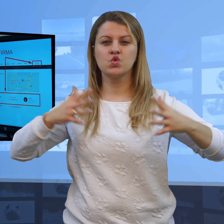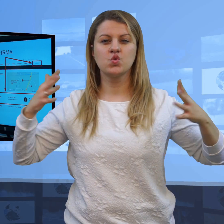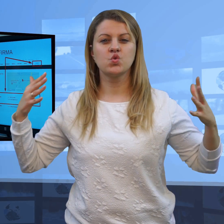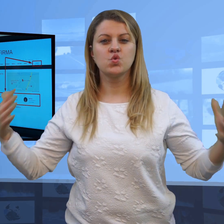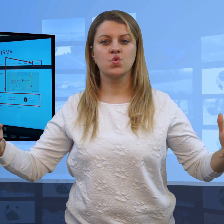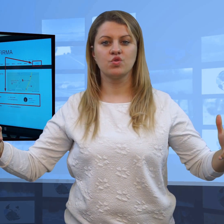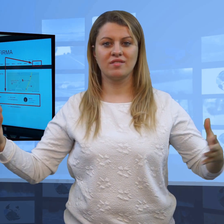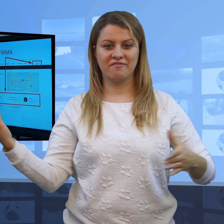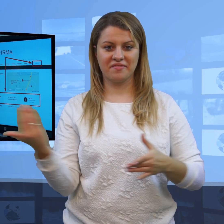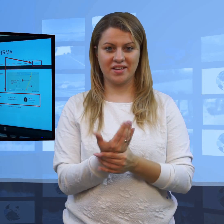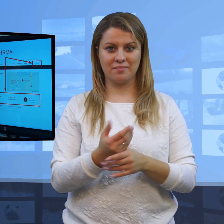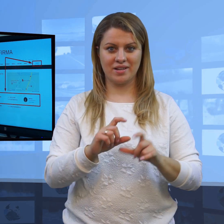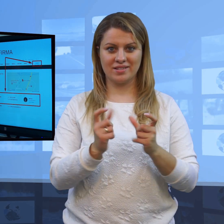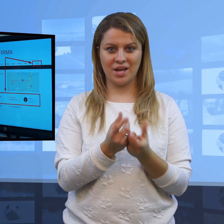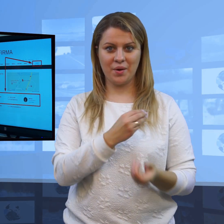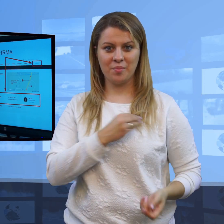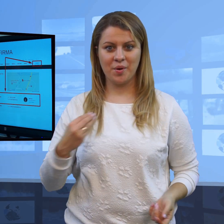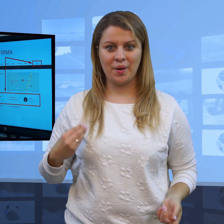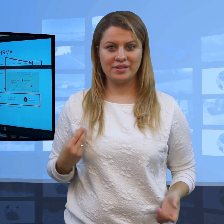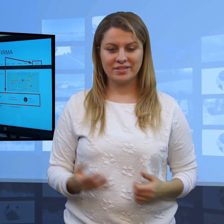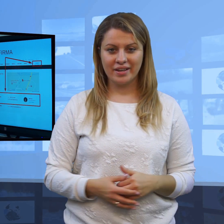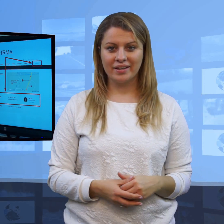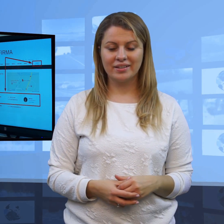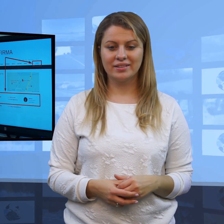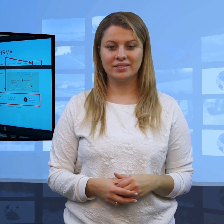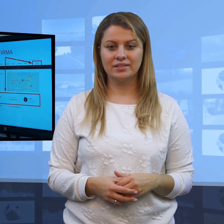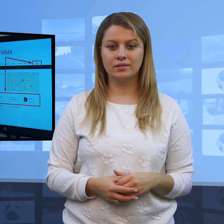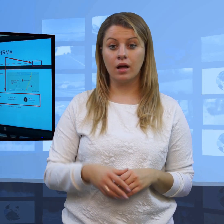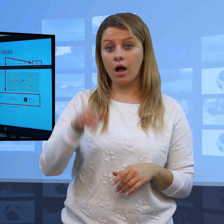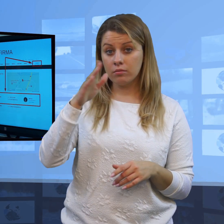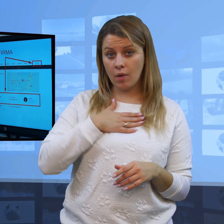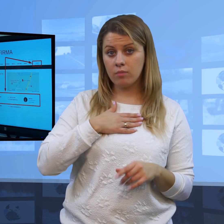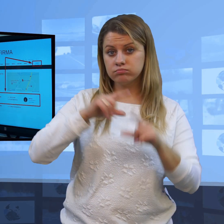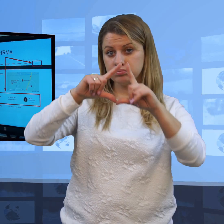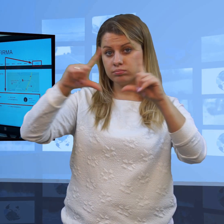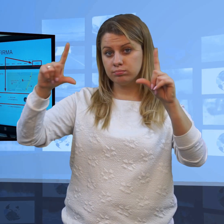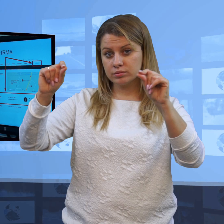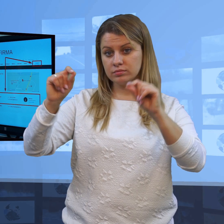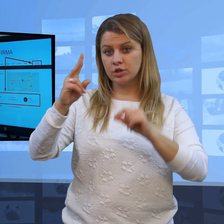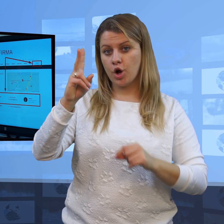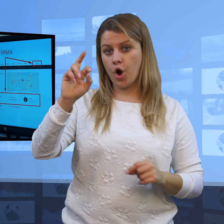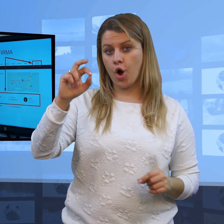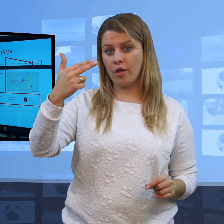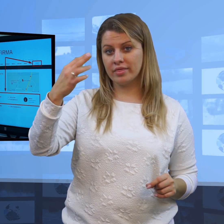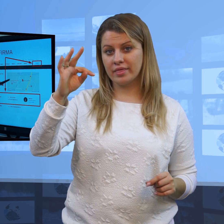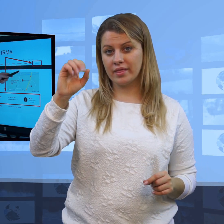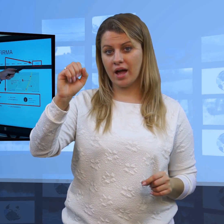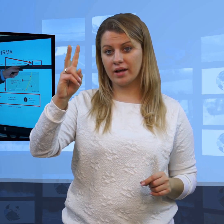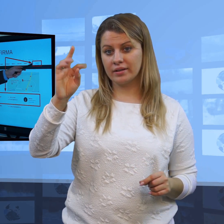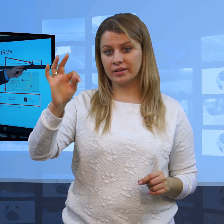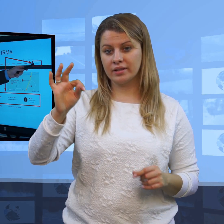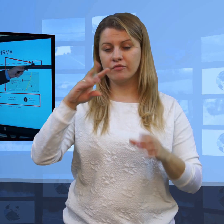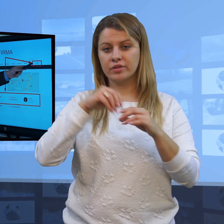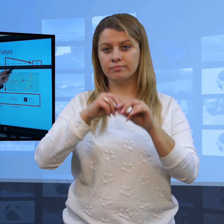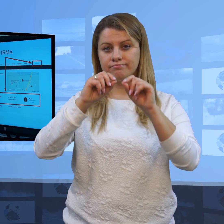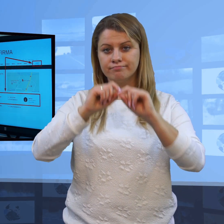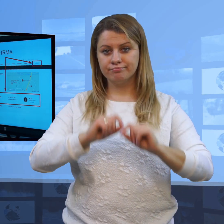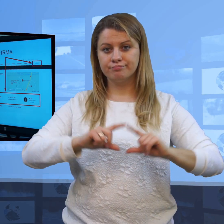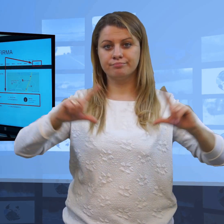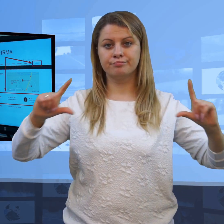największych firm w Polsce, ale dotyczy to w zasadzie większości szanujących się firm, jest strona kontakt,